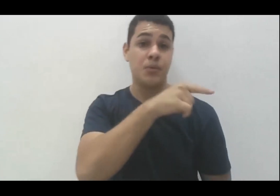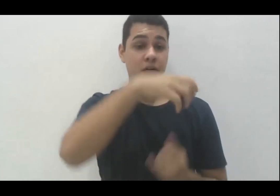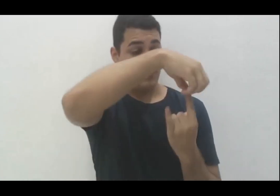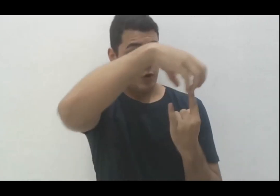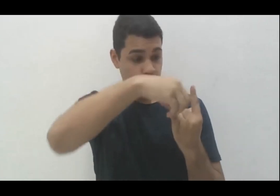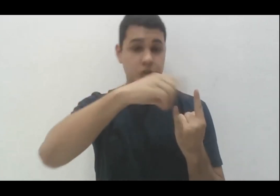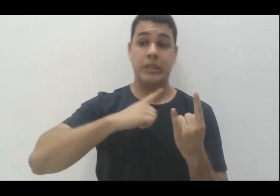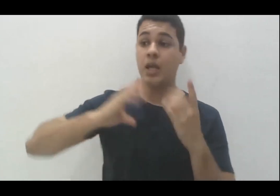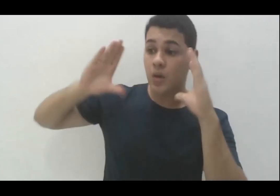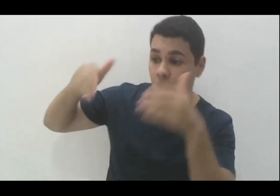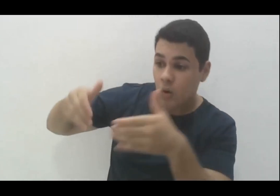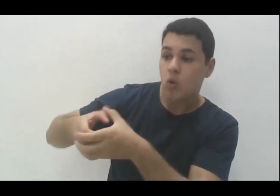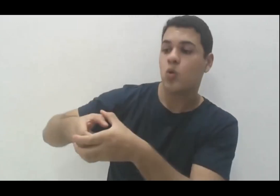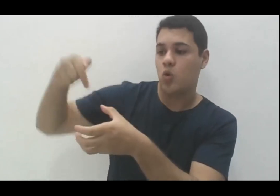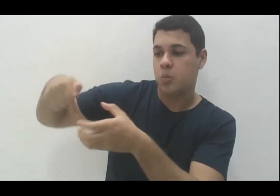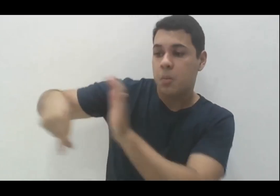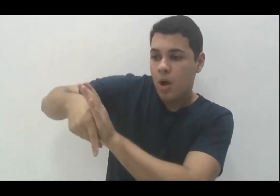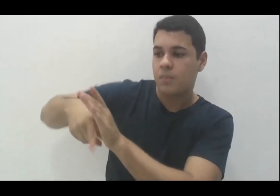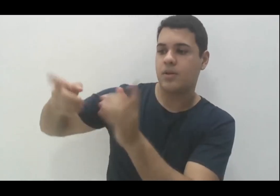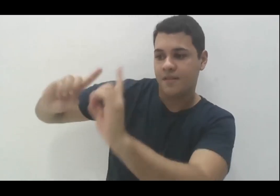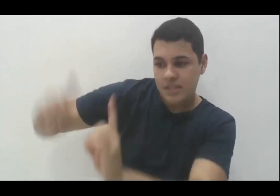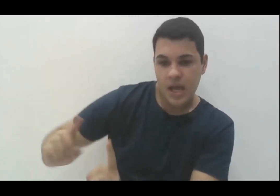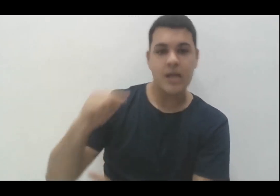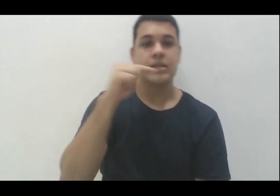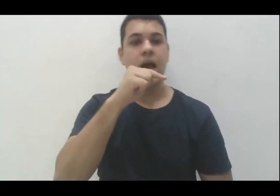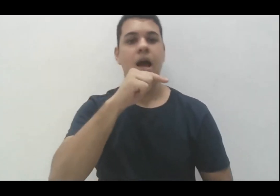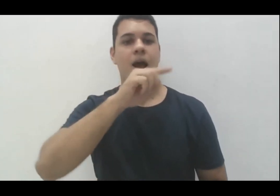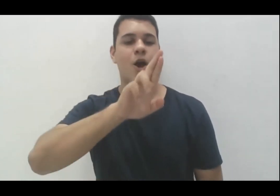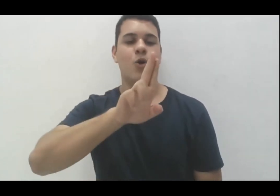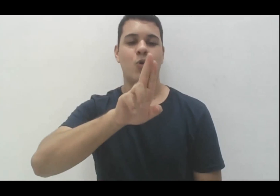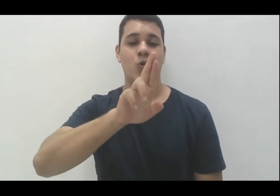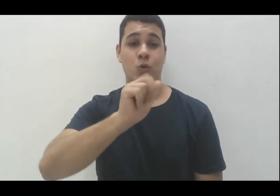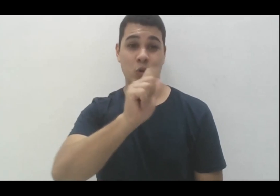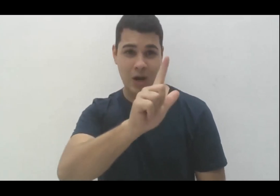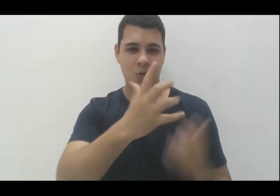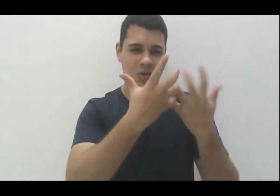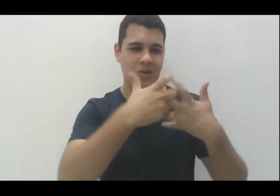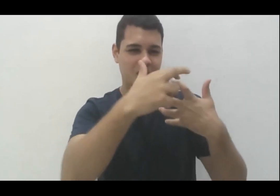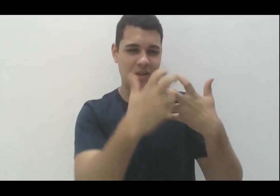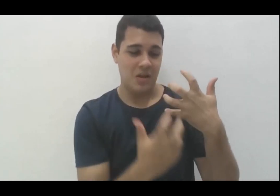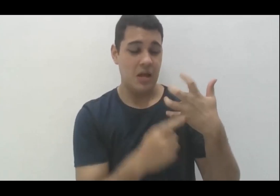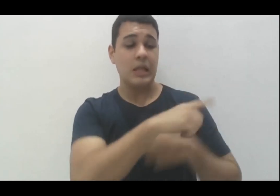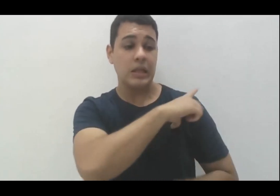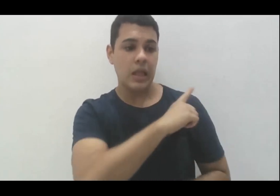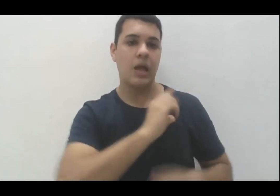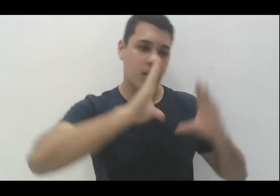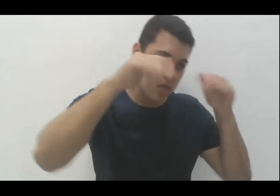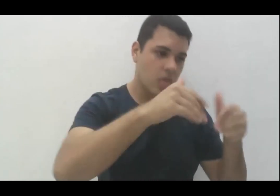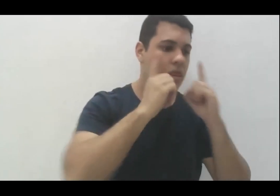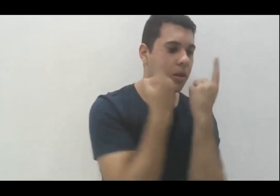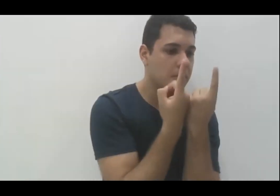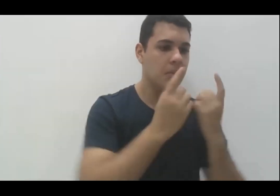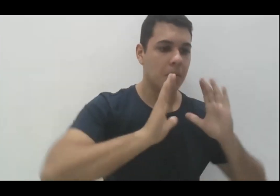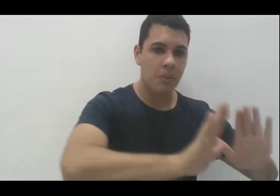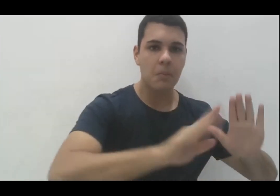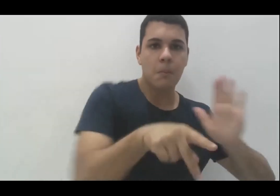Rural tem o núcleo e assim por diante. Isso tem que ser um tema transversal, isso não pode ser